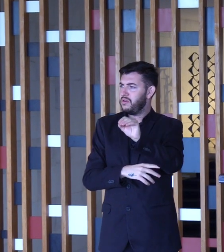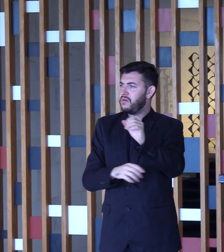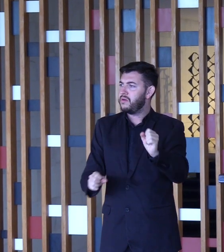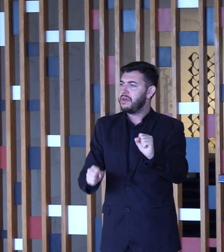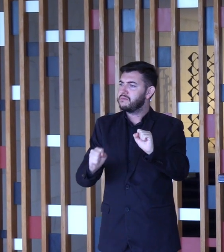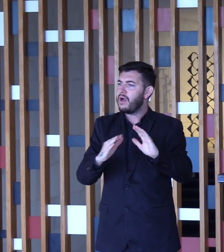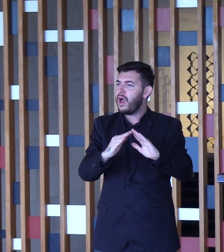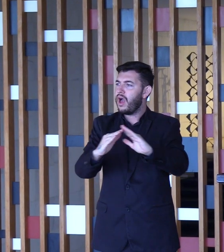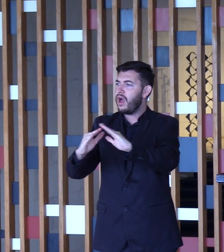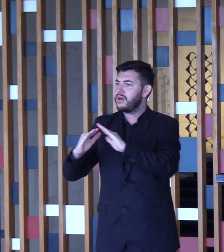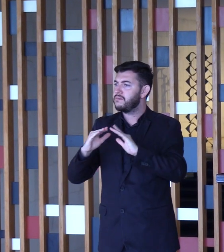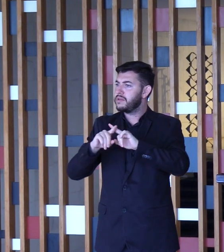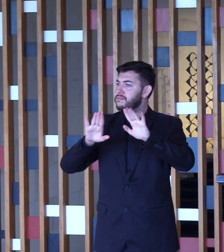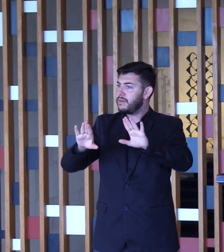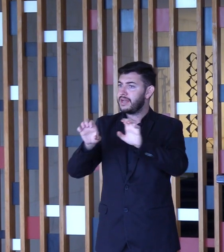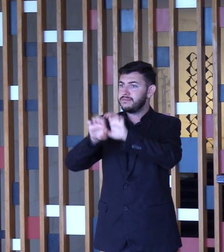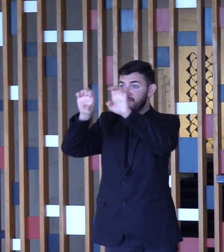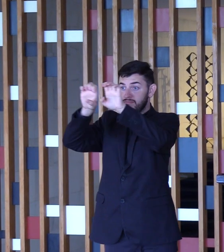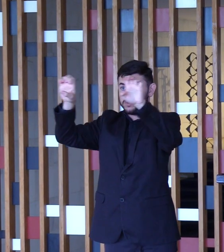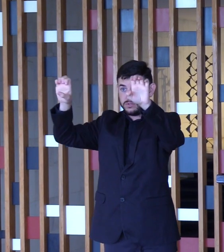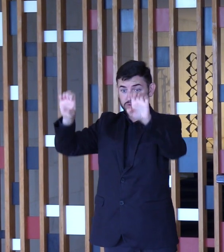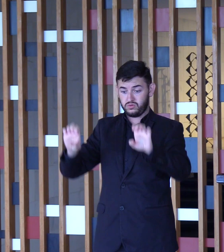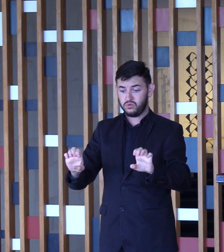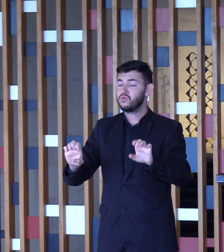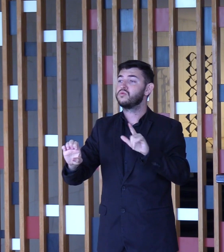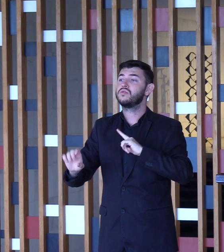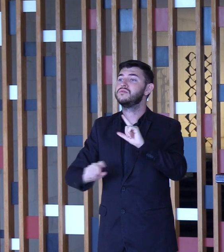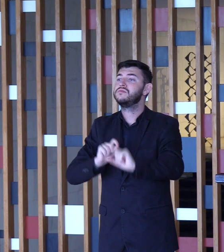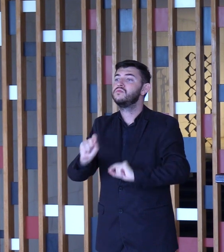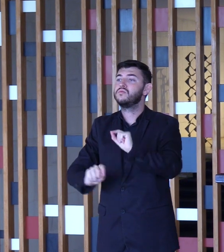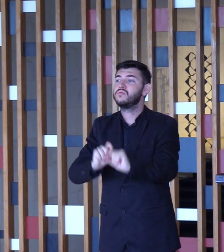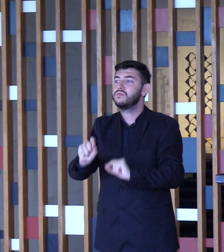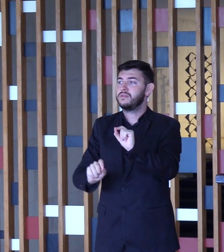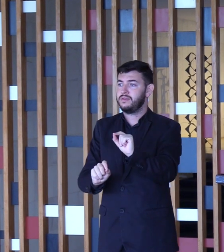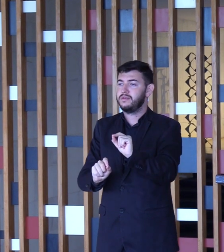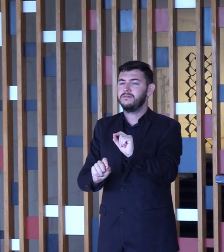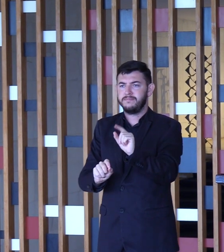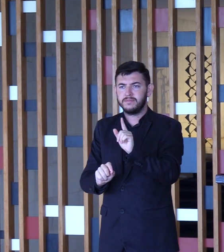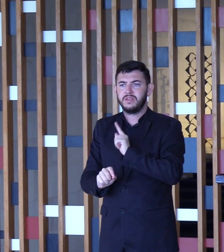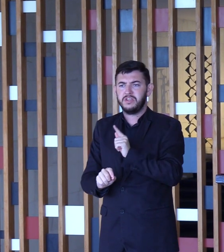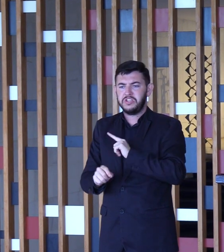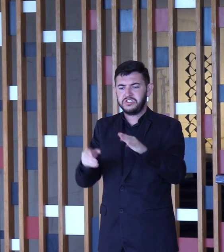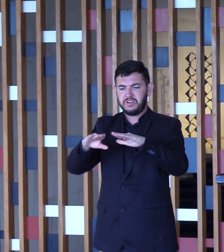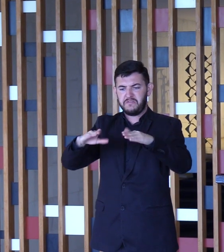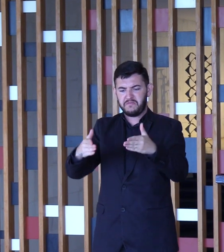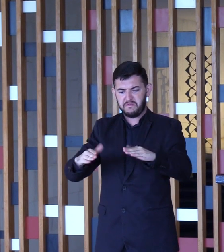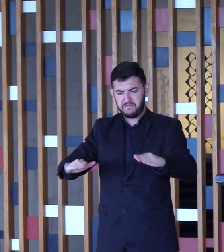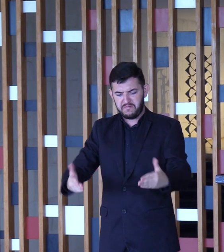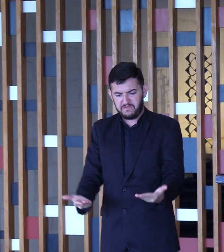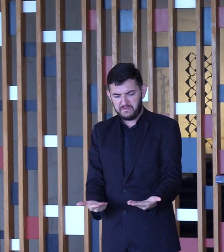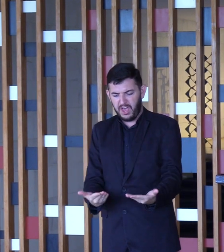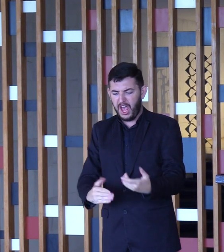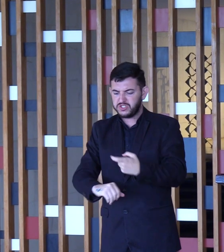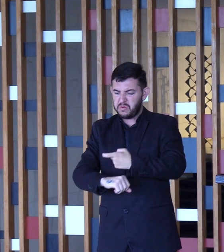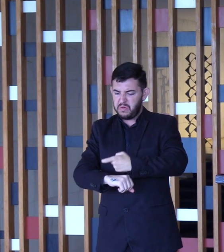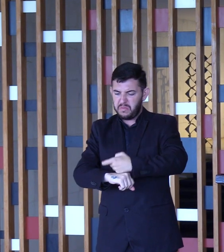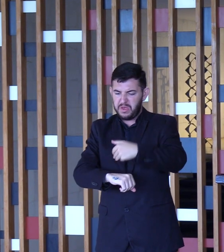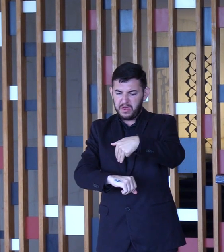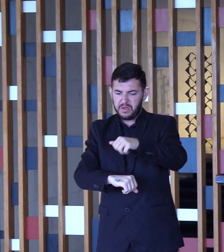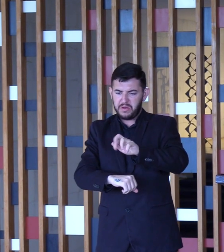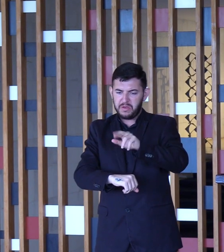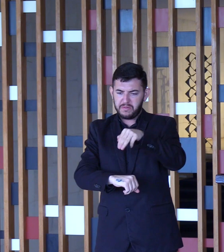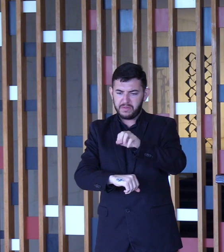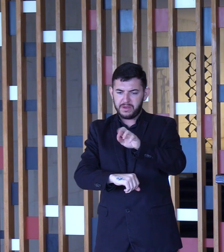sua estrutura era composta do palácio, por luxo de estátuas, vasos de mármore e grande bacia com